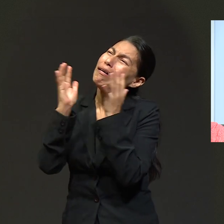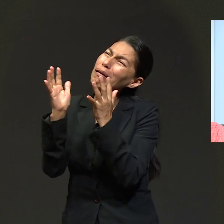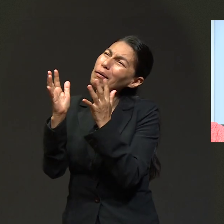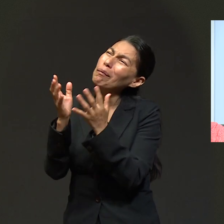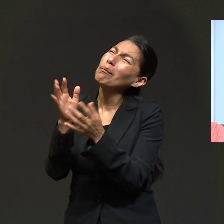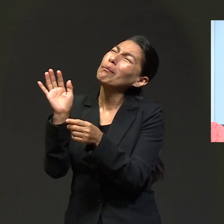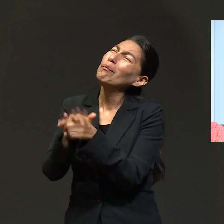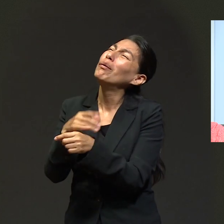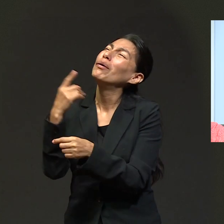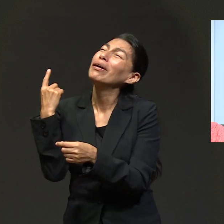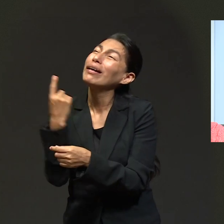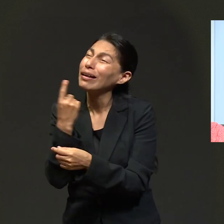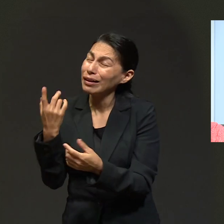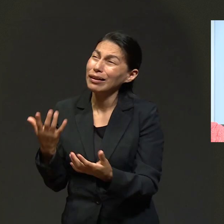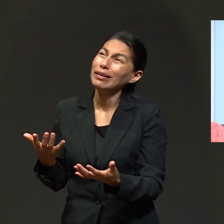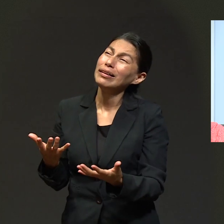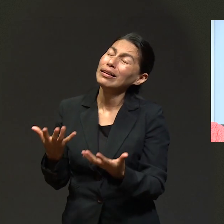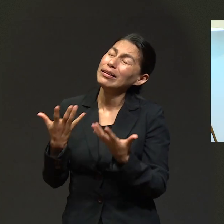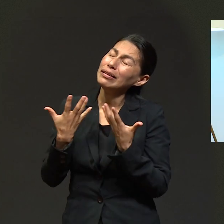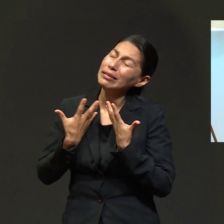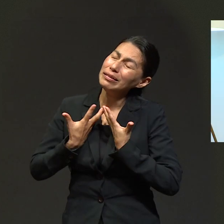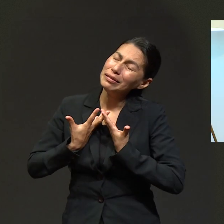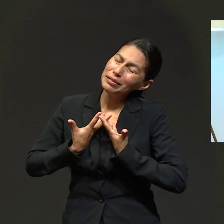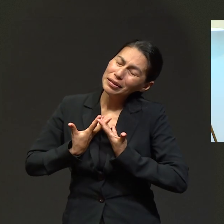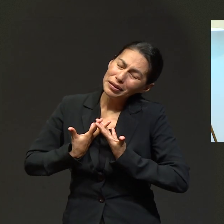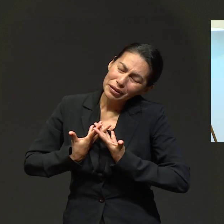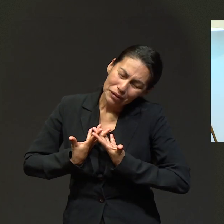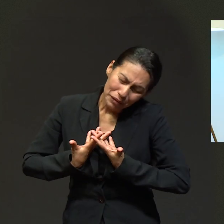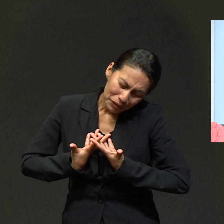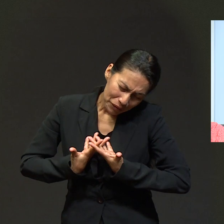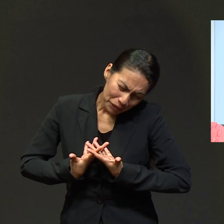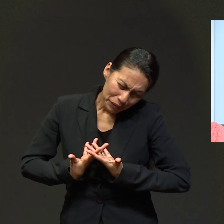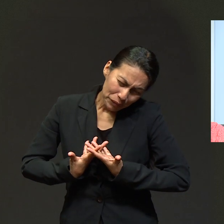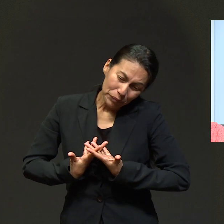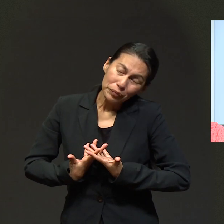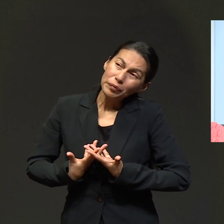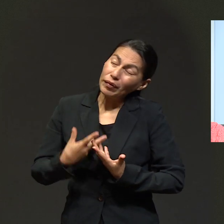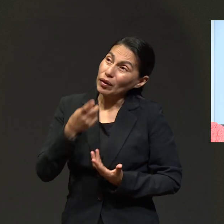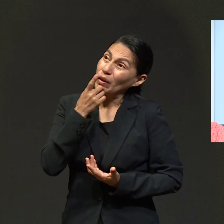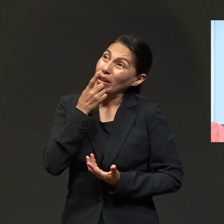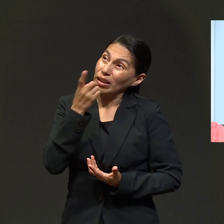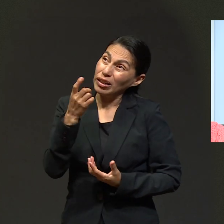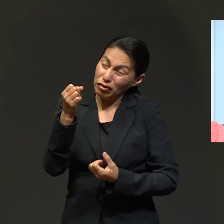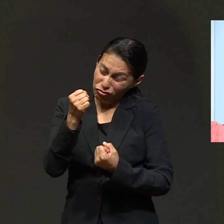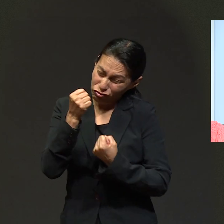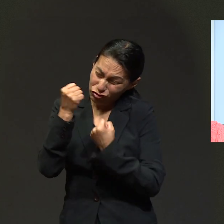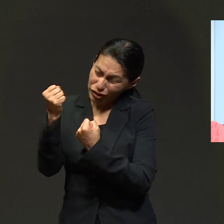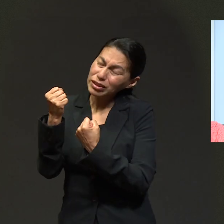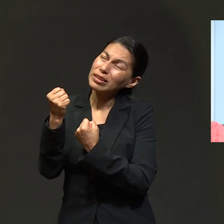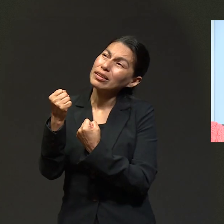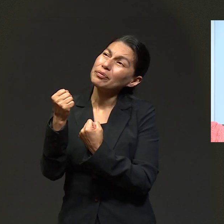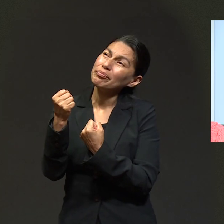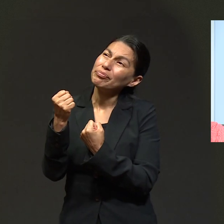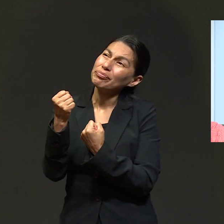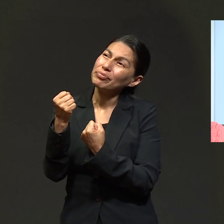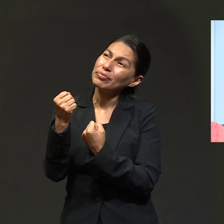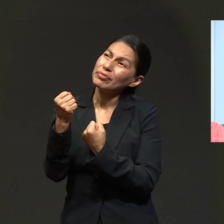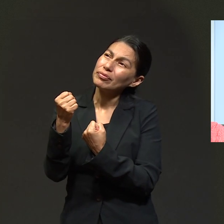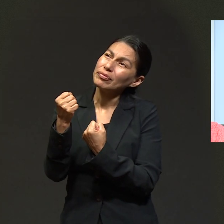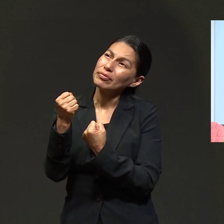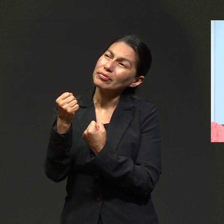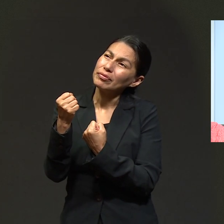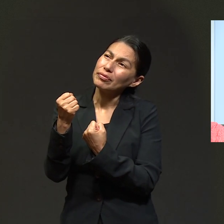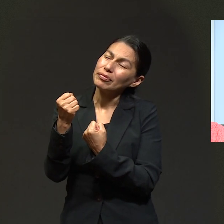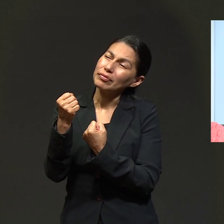reprochando a Dios, le dije, ¿por qué? ¿por qué? ¿por qué? Y la expresión que yo le dije a Dios fue muy fuerte, pero así también